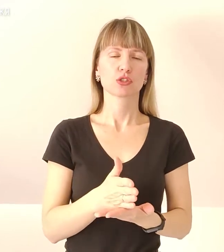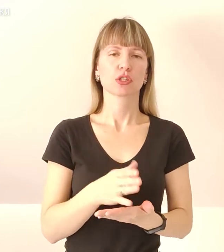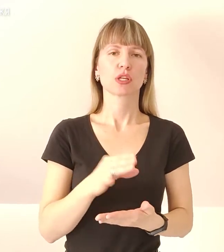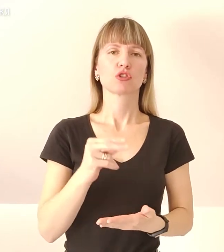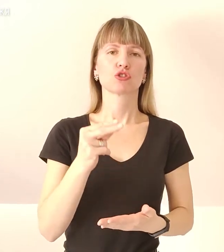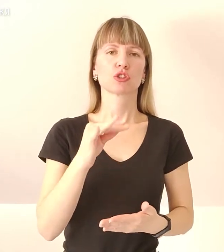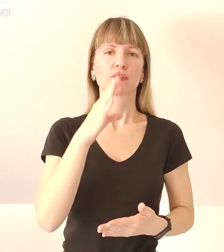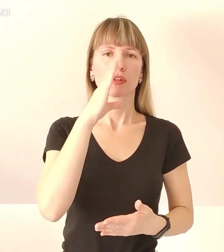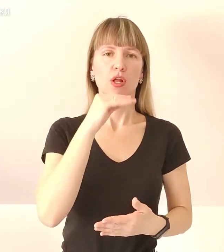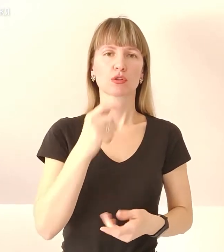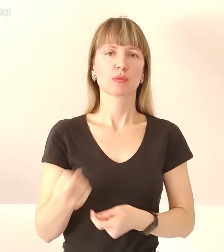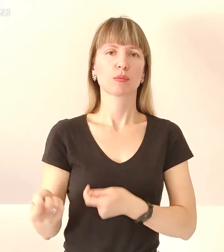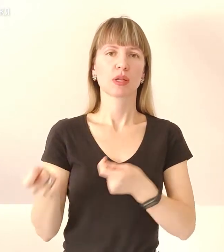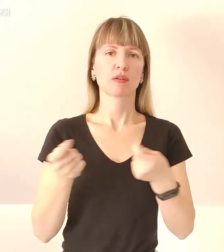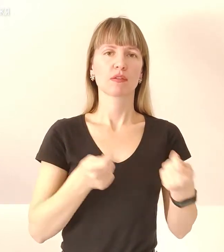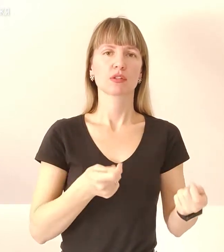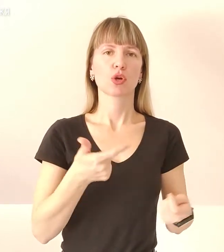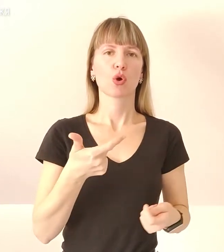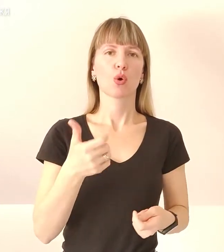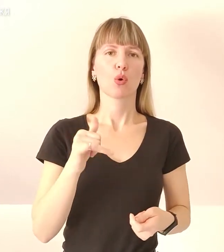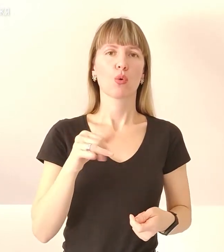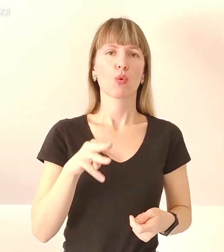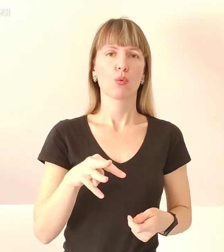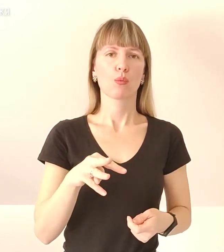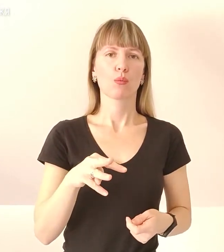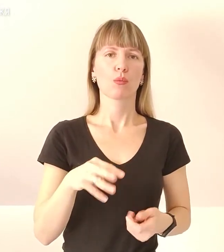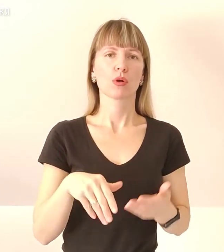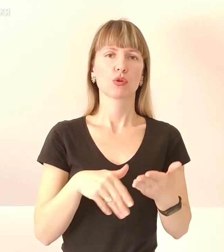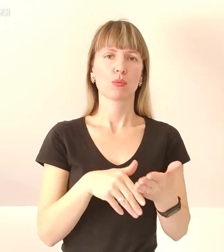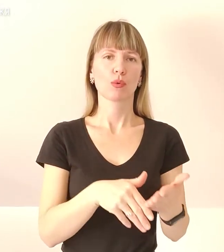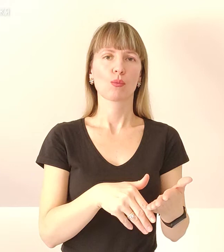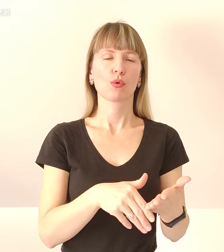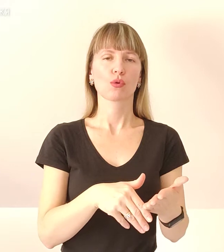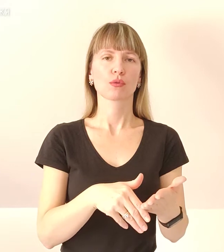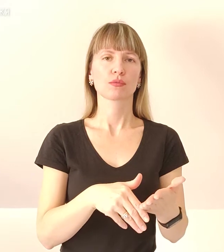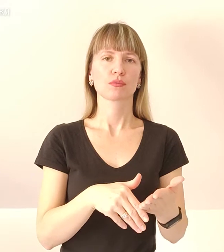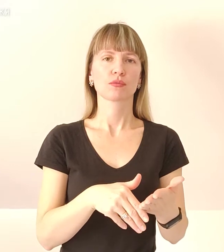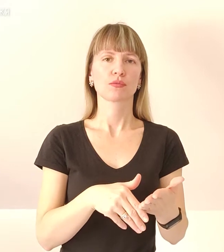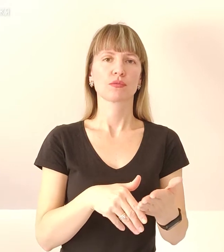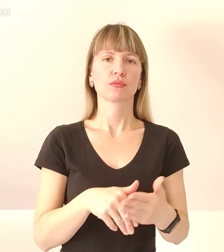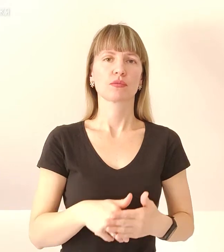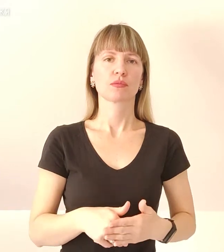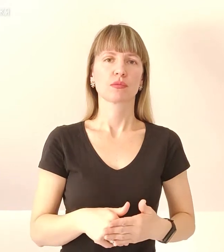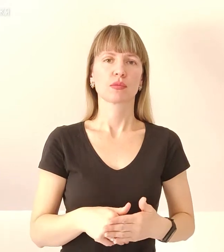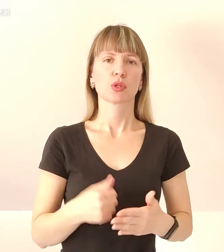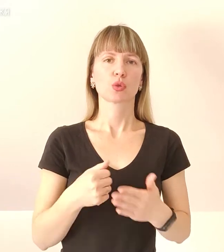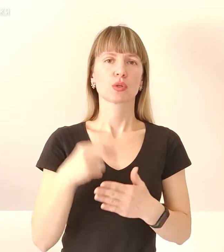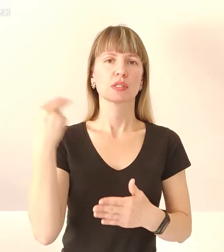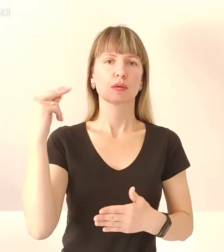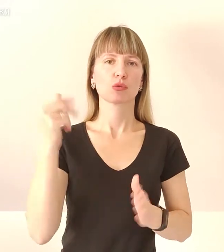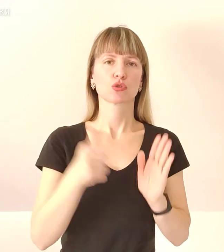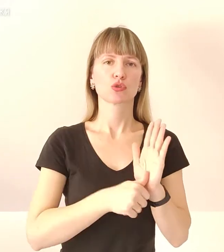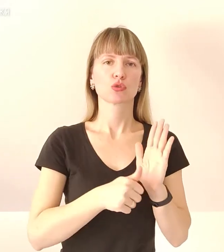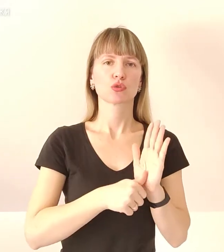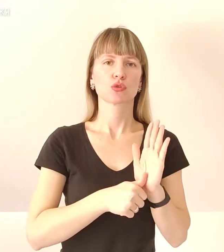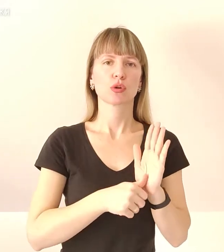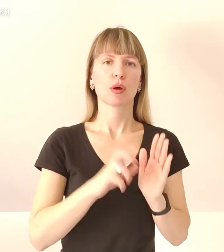вдалося доправити гуманітарну допомогу. До Запоріжжя 6 березня